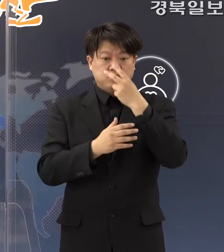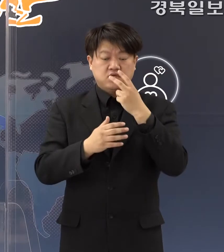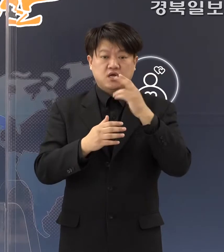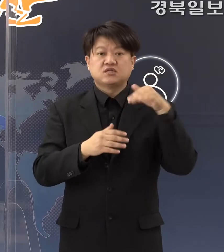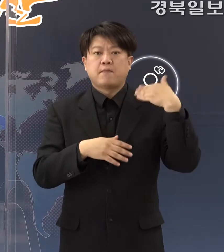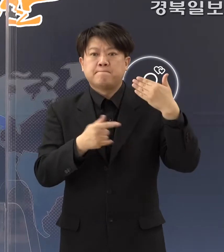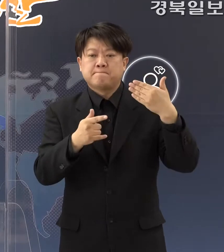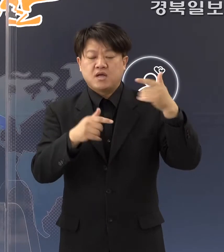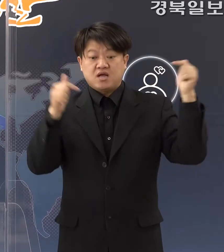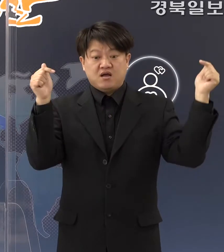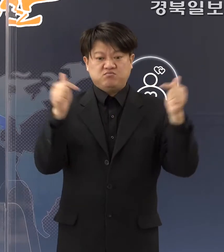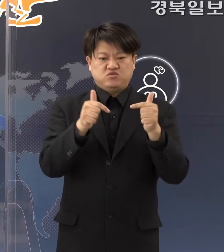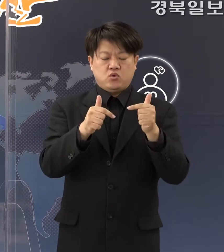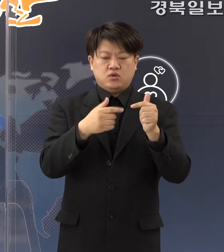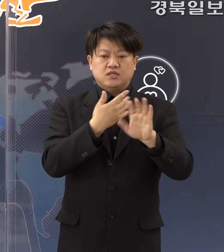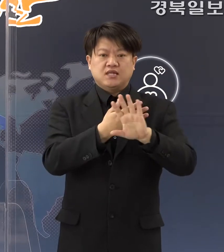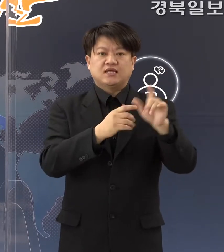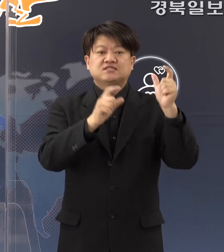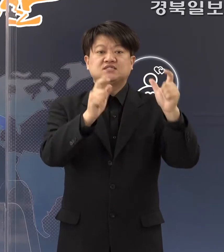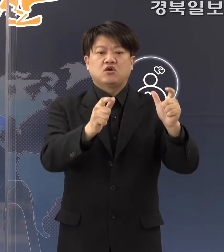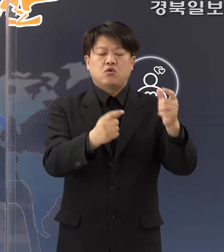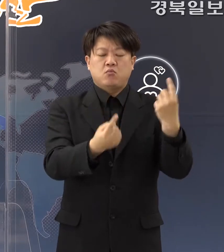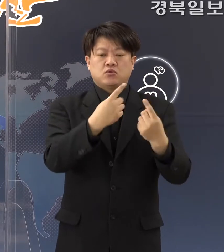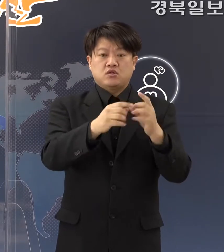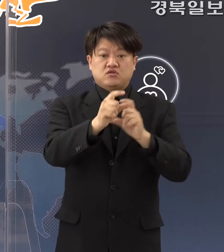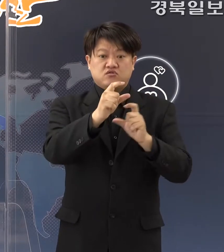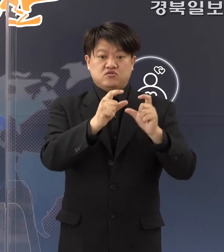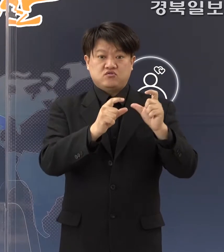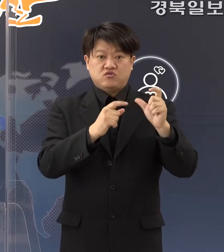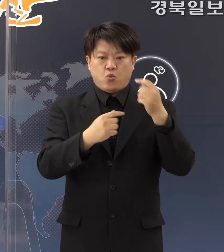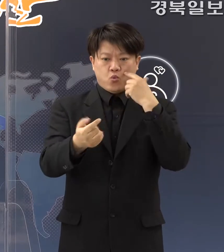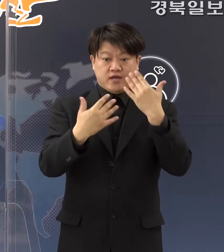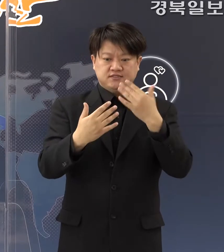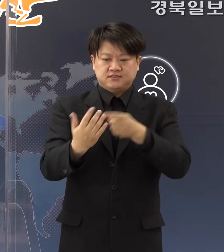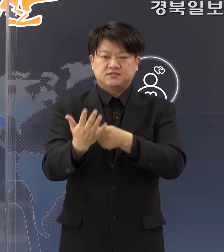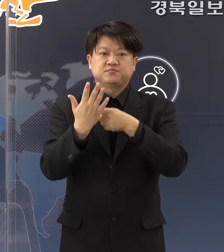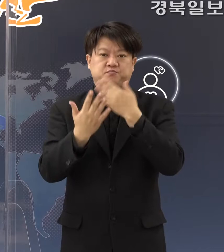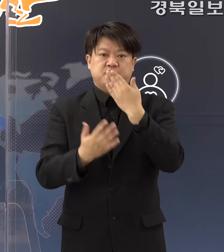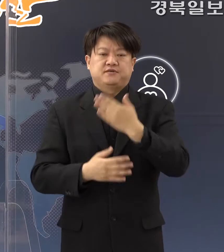감소세가 타지역보다도 확인이 드러나고 있는 상황입니다.